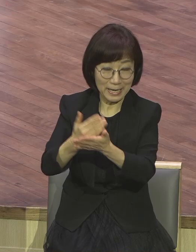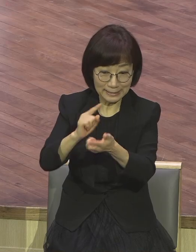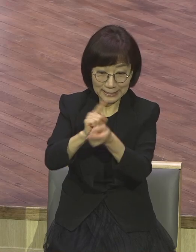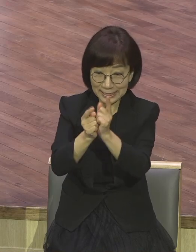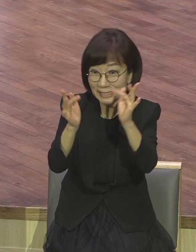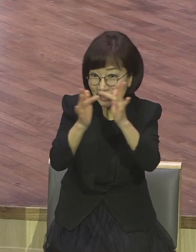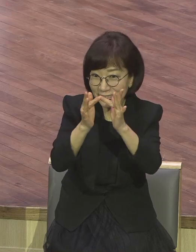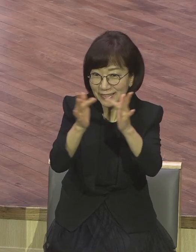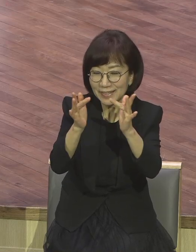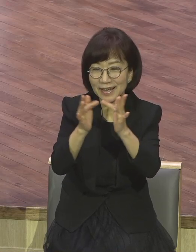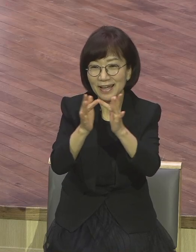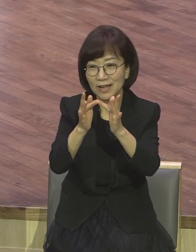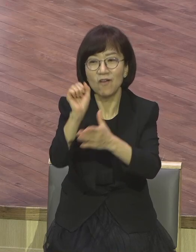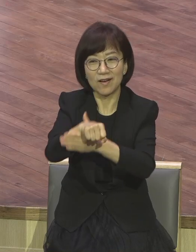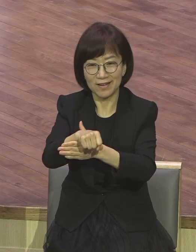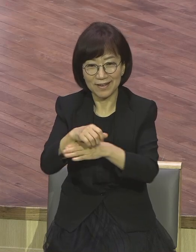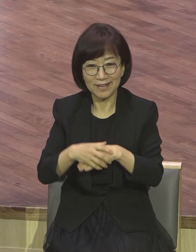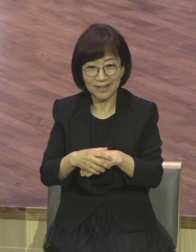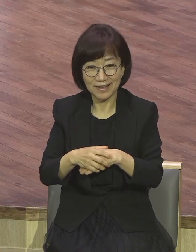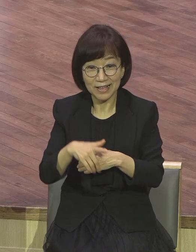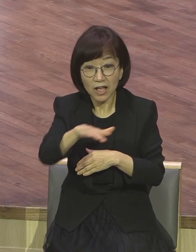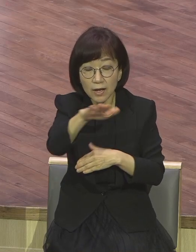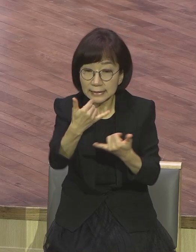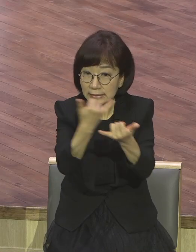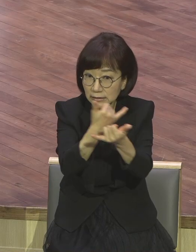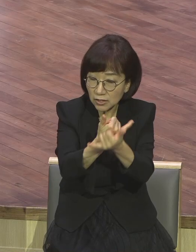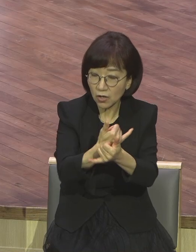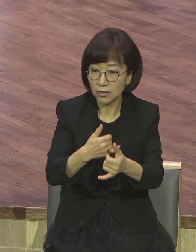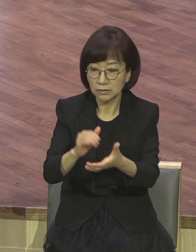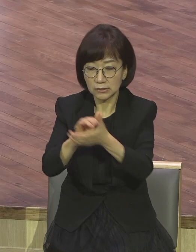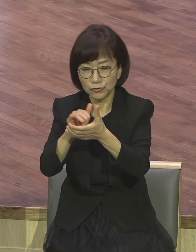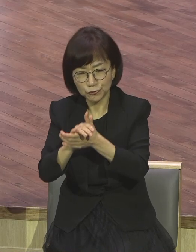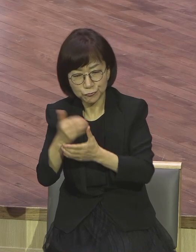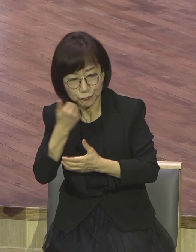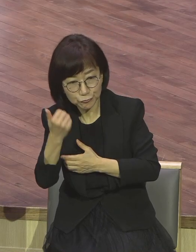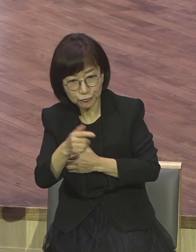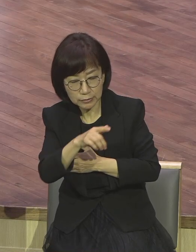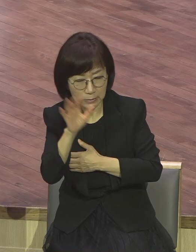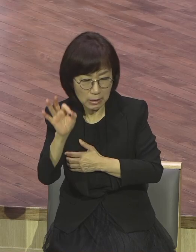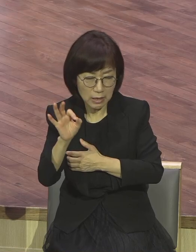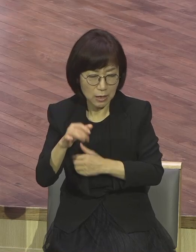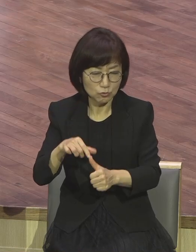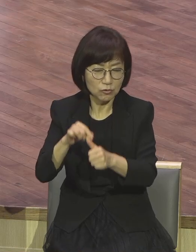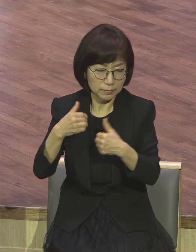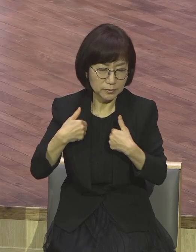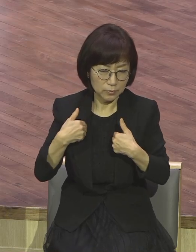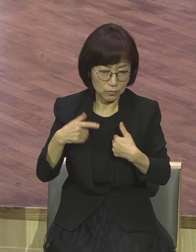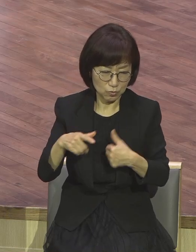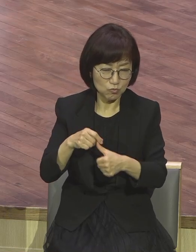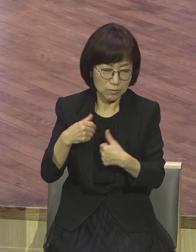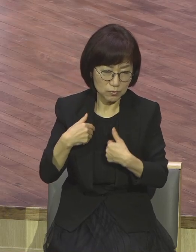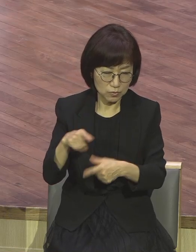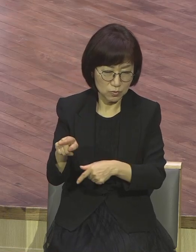친척들, 여러분 주위의 사람들을 보면서 저 구분을 얻어야 되는데 라는 분이 있으면 그렇게